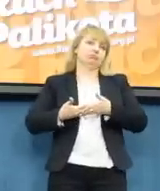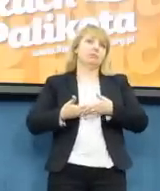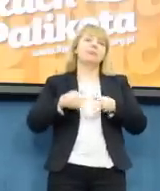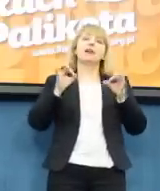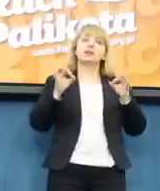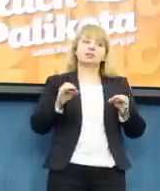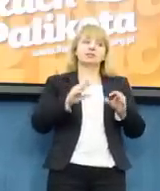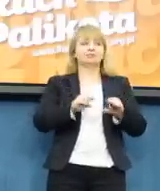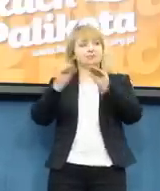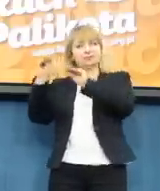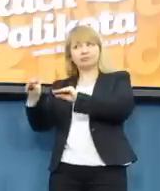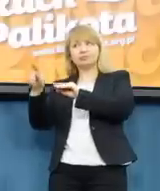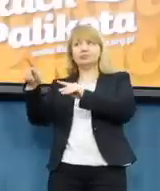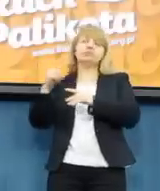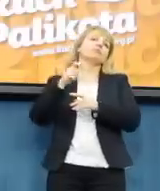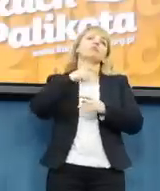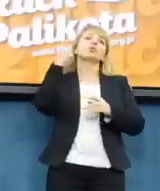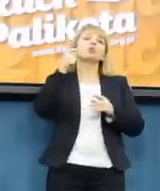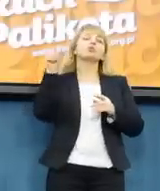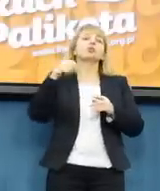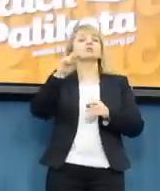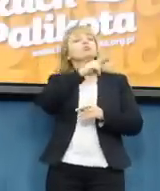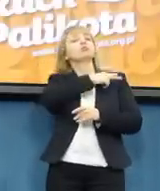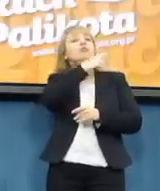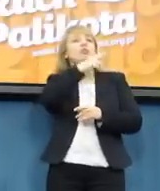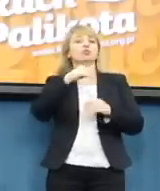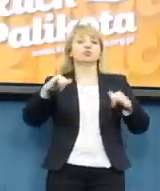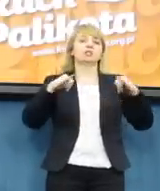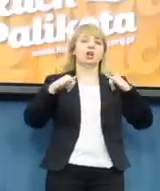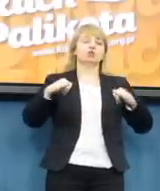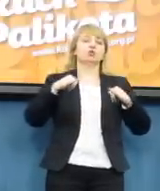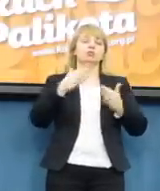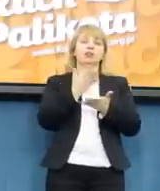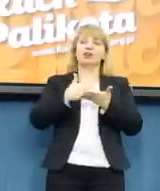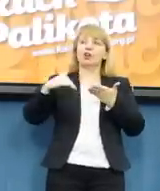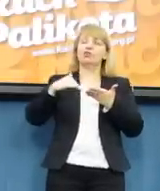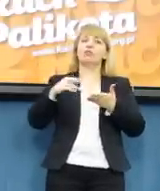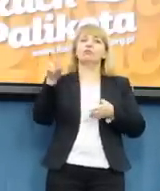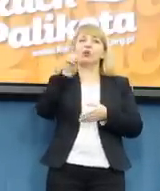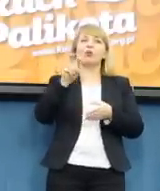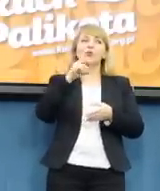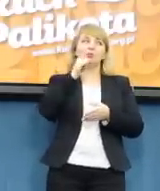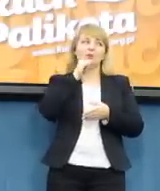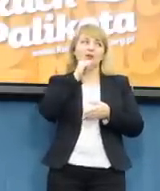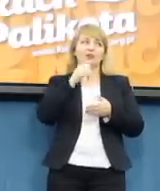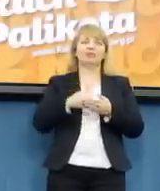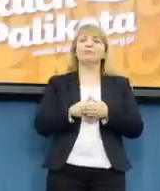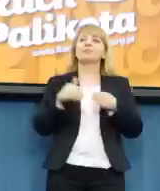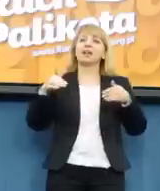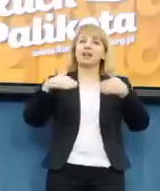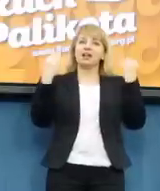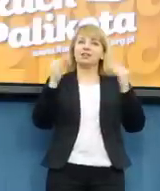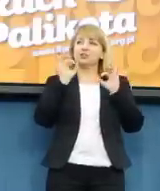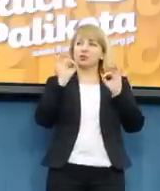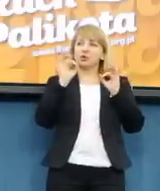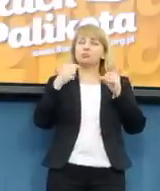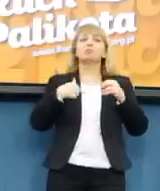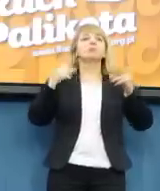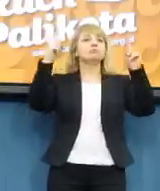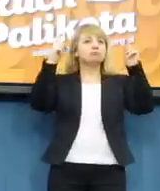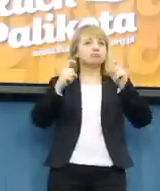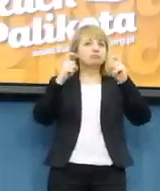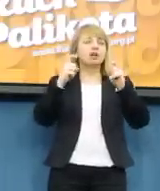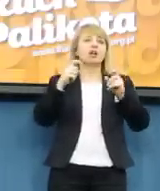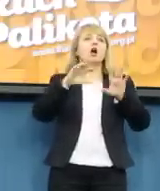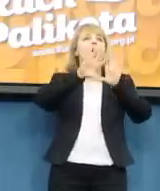Krajowego Ruchu Kobiet, ruchu Palikota. Dzień dobry Państwu. Rozpoczynamy ogólnopolską